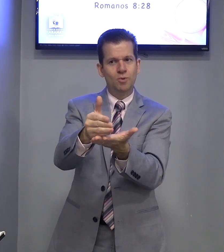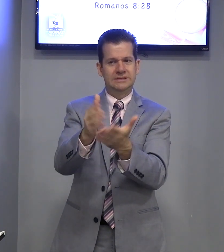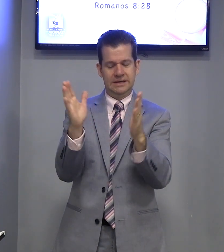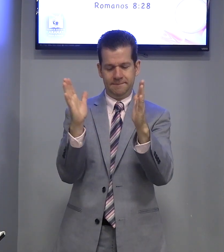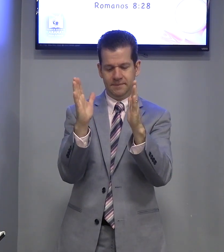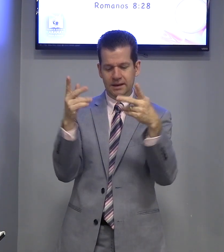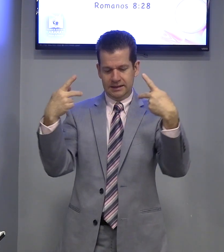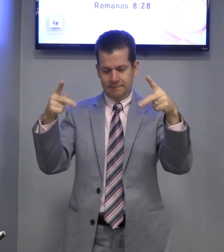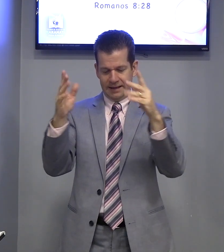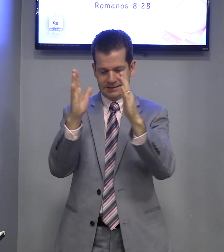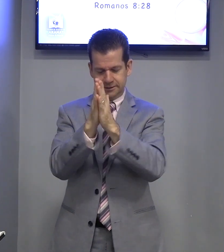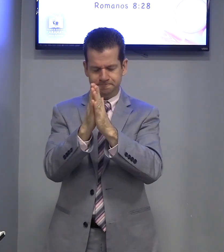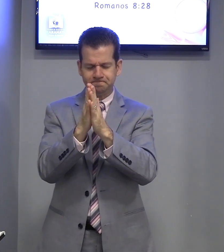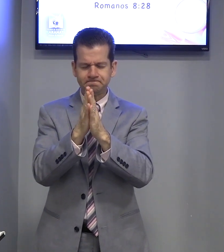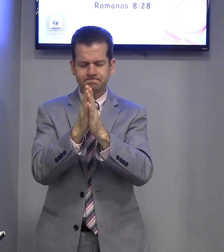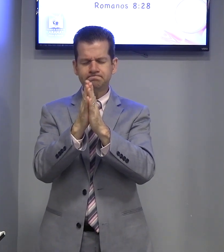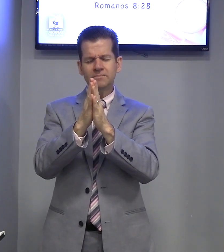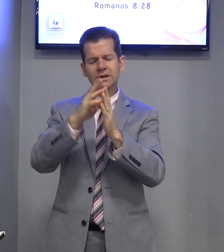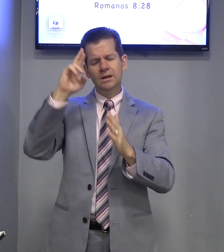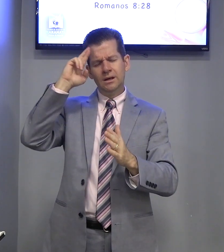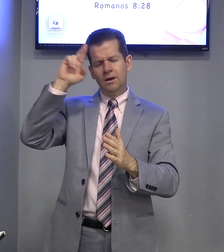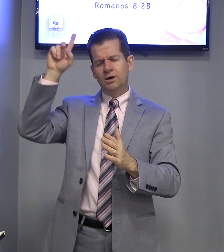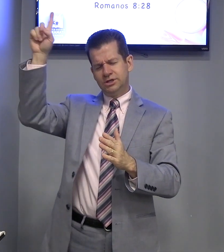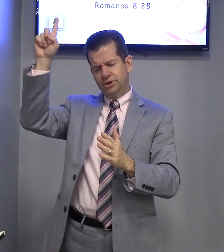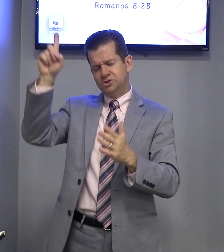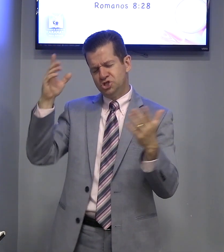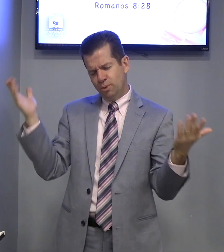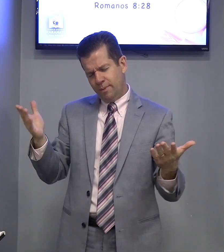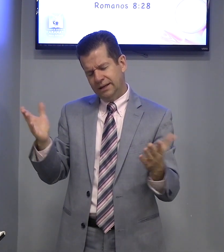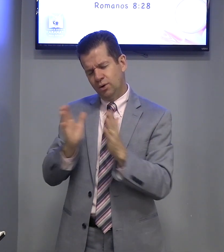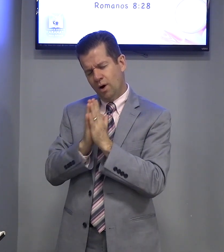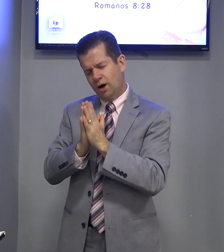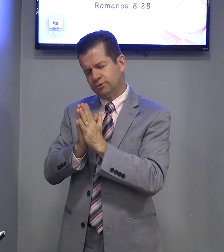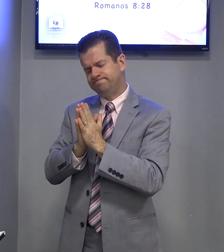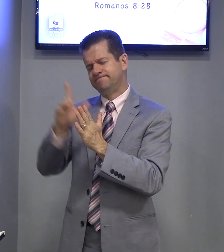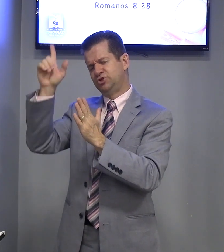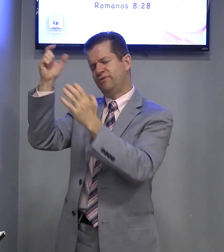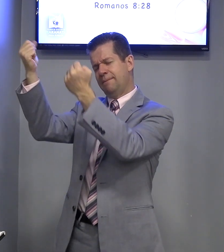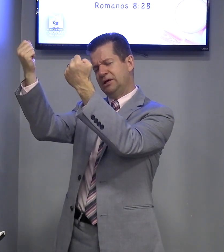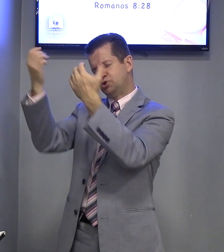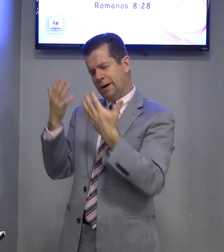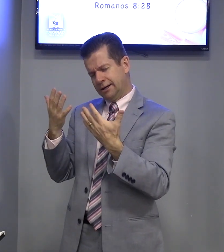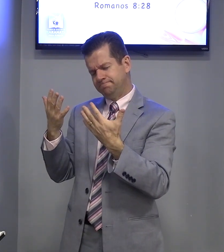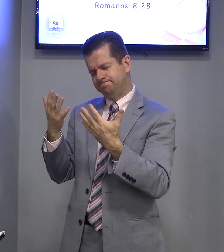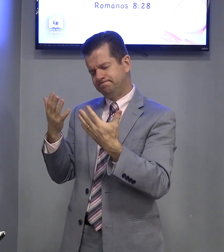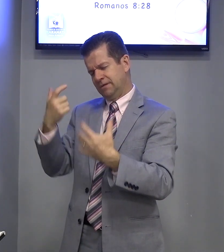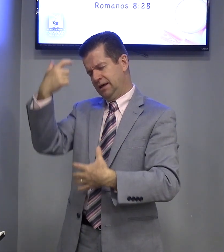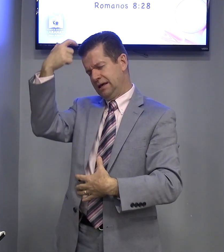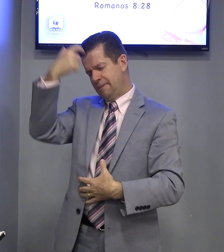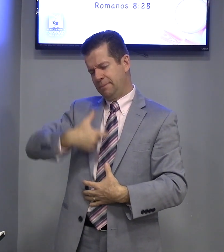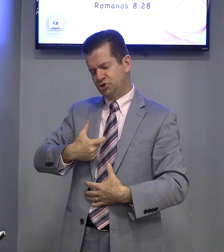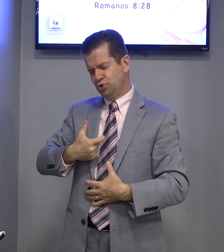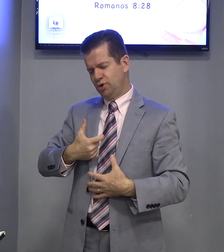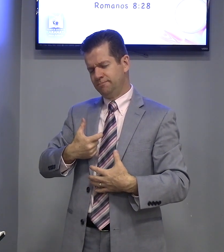começar a pregação. Nossa Senhora, Deus. Neste momento, eu oro. O Senhor venha abençoar. Que a pessoa